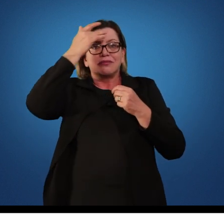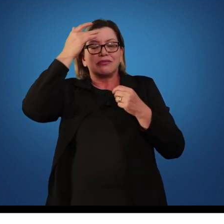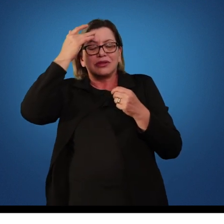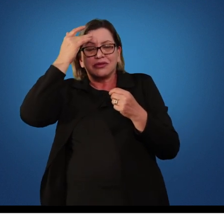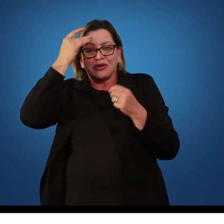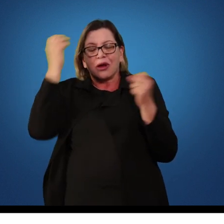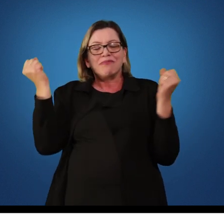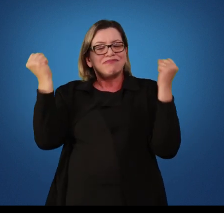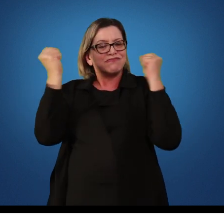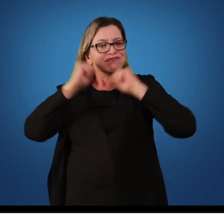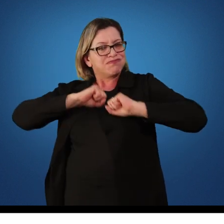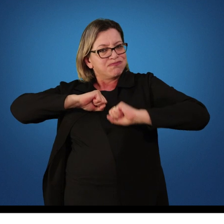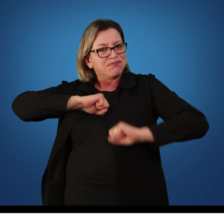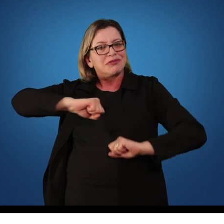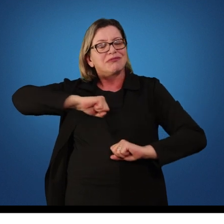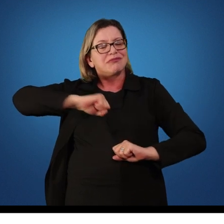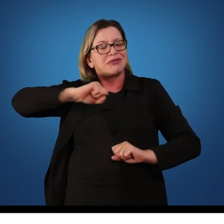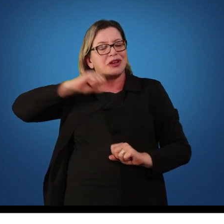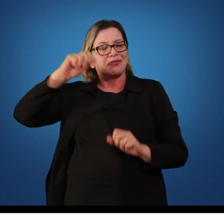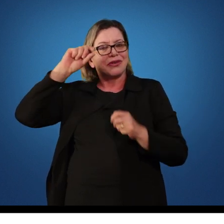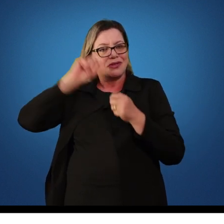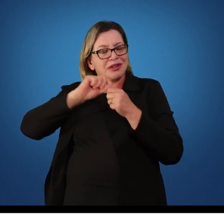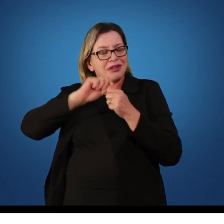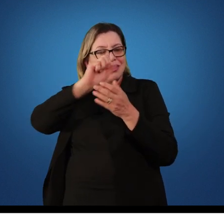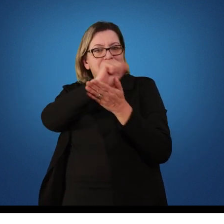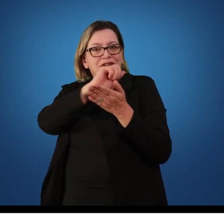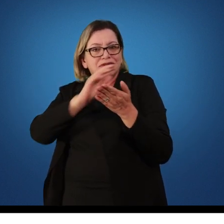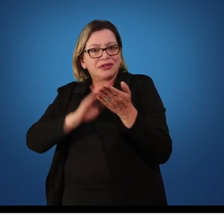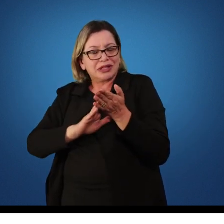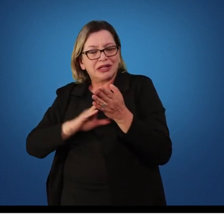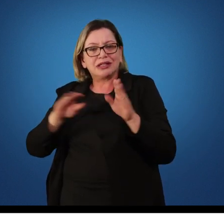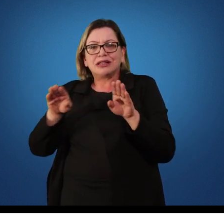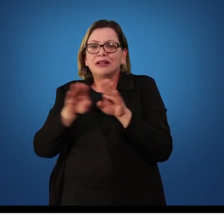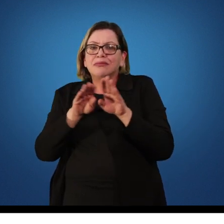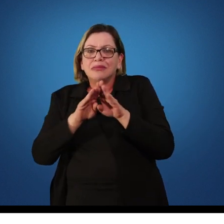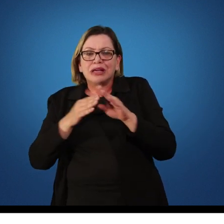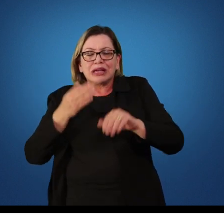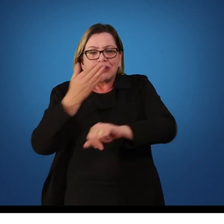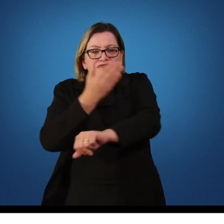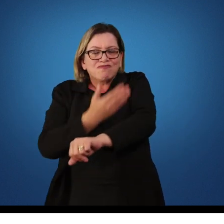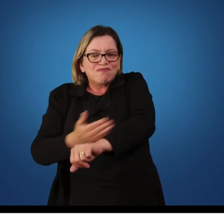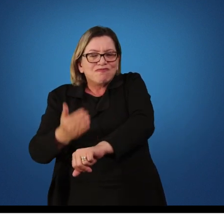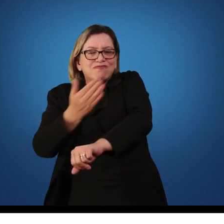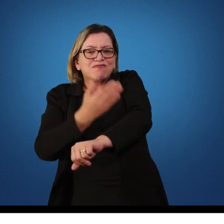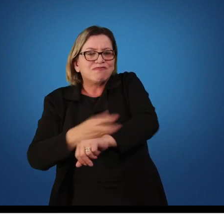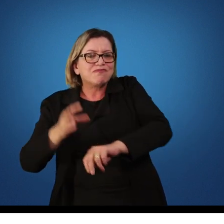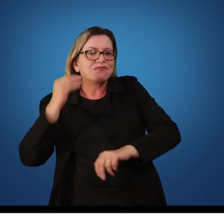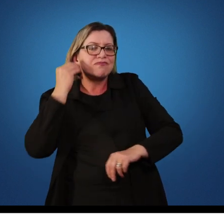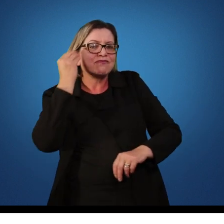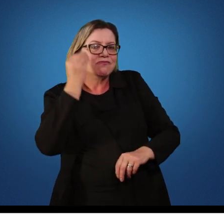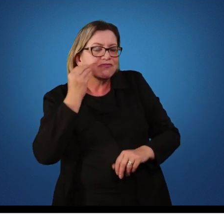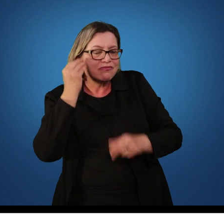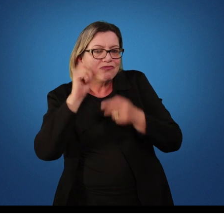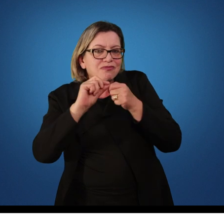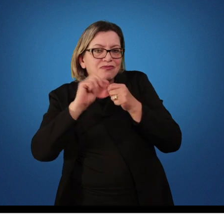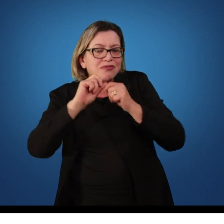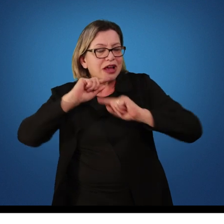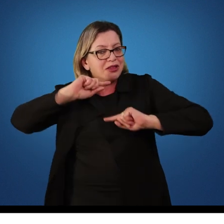Ou ainda, é um processo interno associado com a prática ou a experiência que conduz a mudanças relativamente